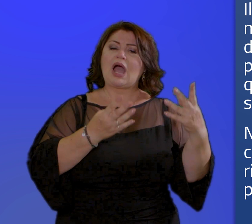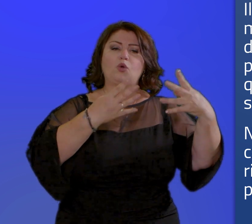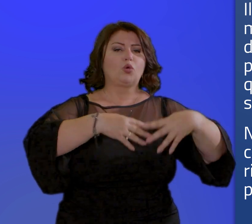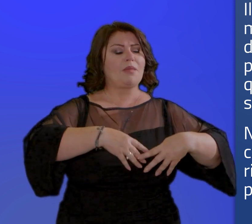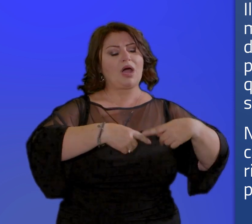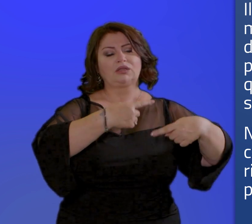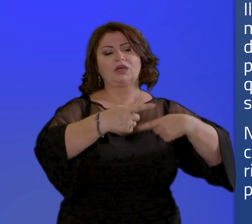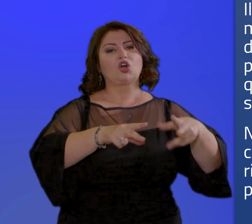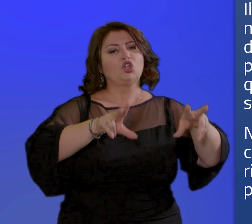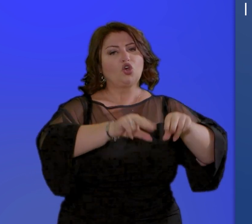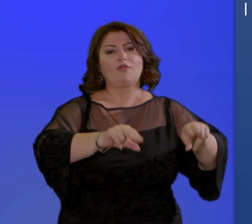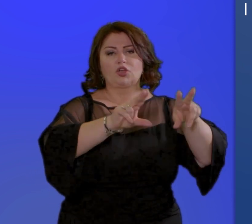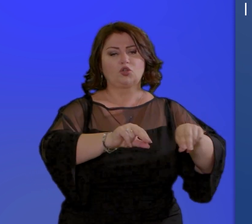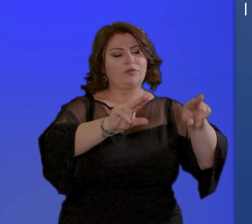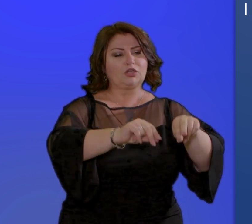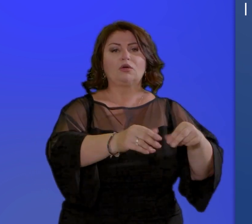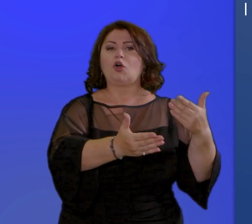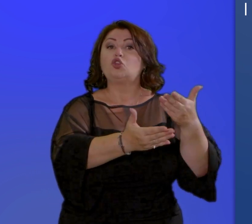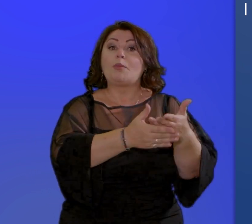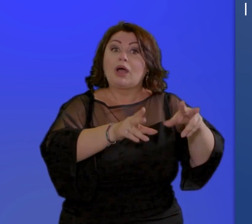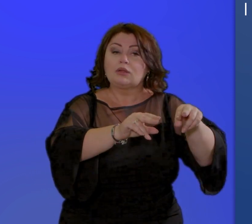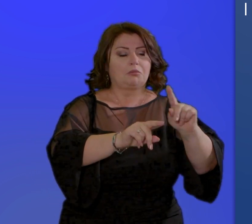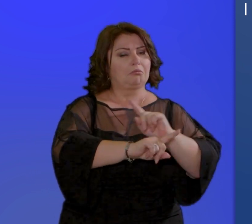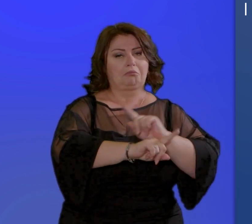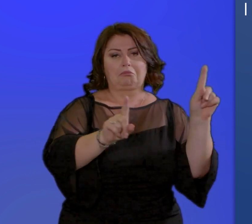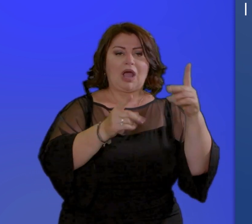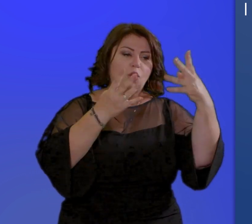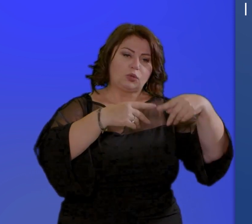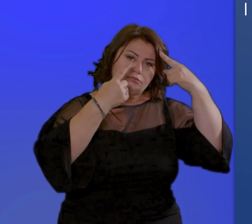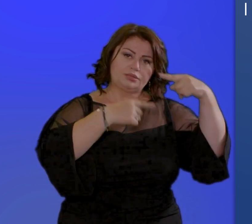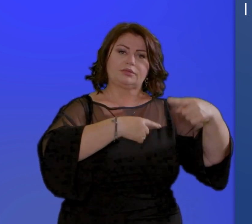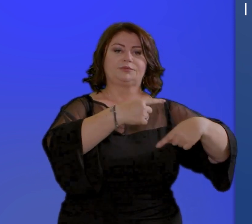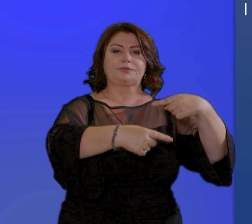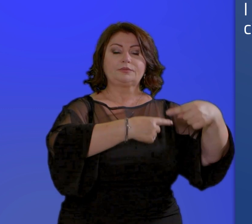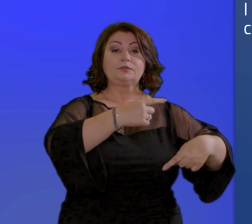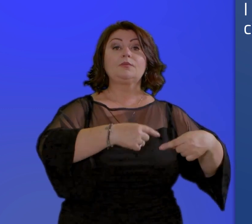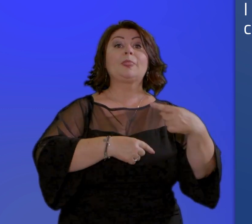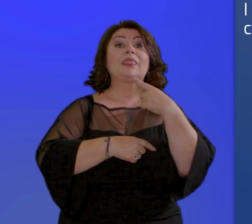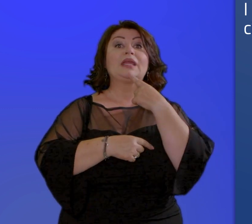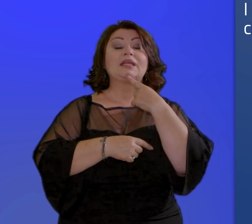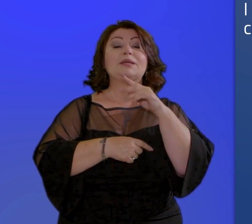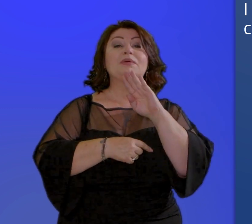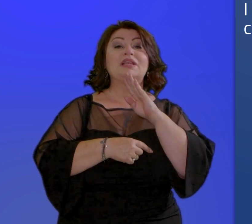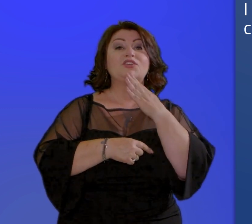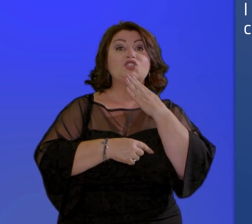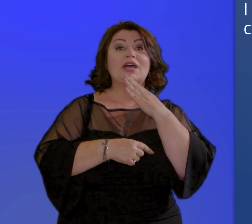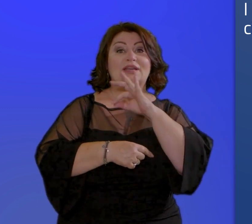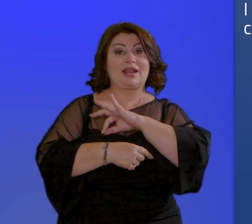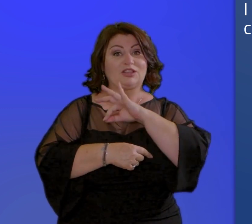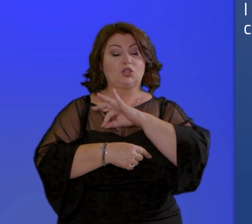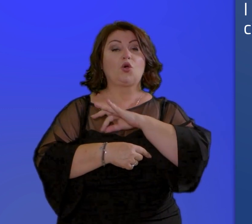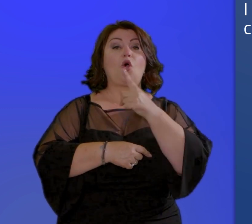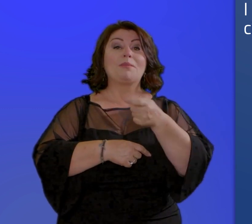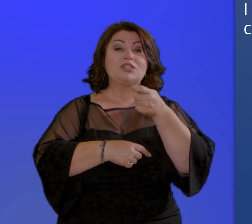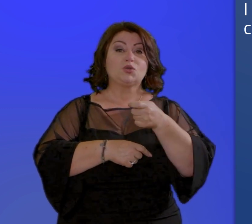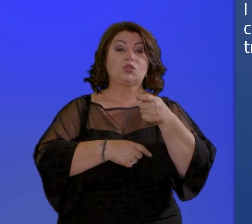i beneficiari del reddito e della pensione di cittadinanza devono comunicare all'inps